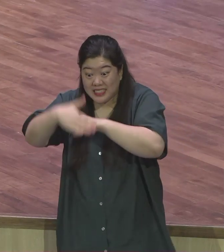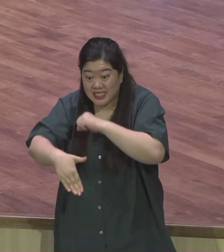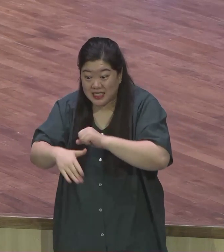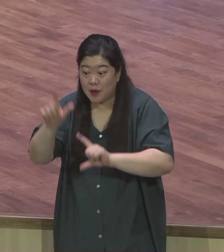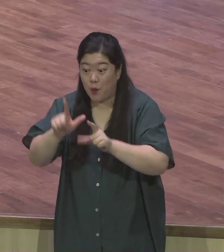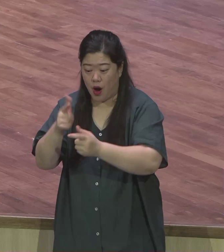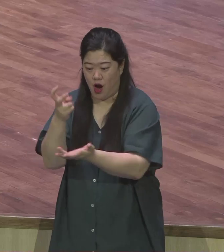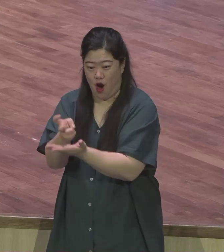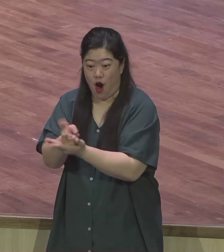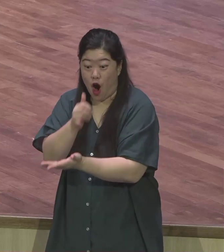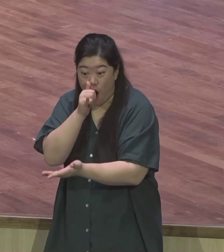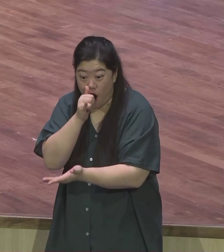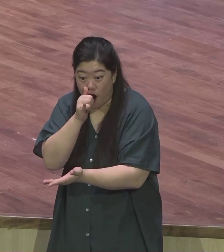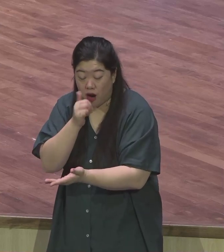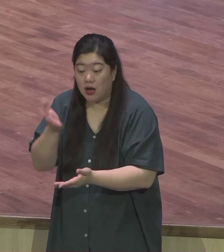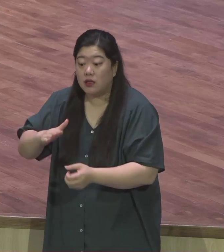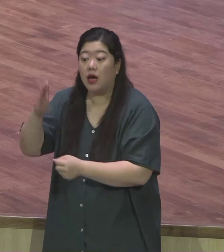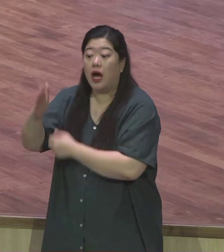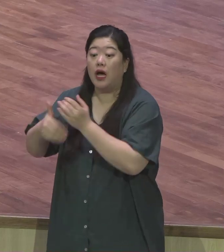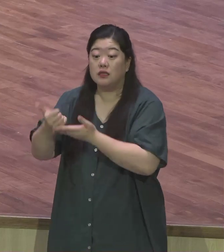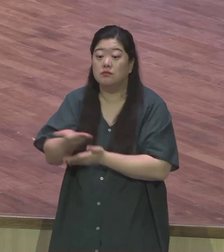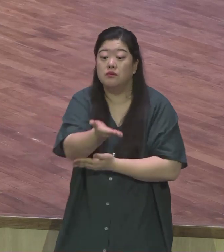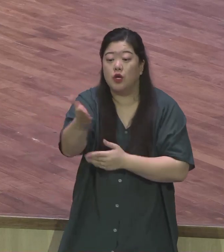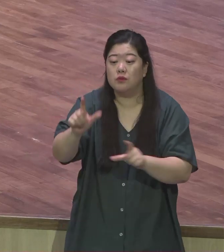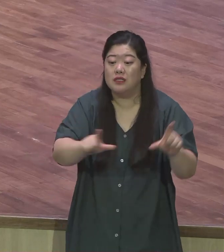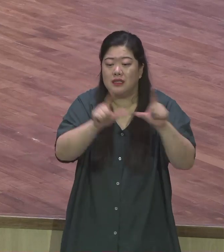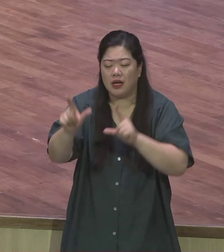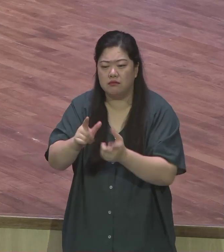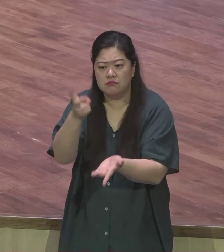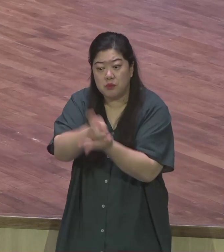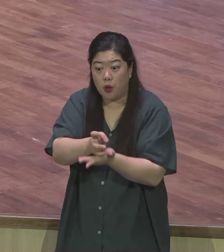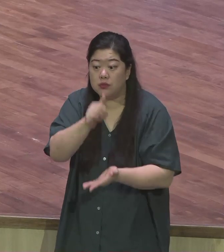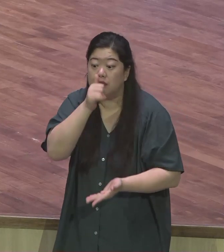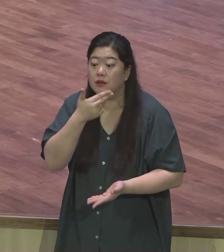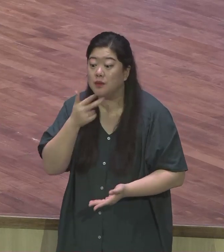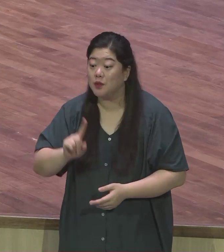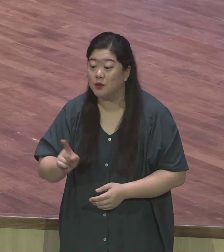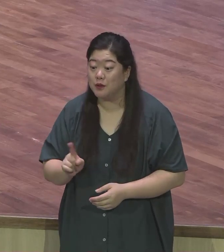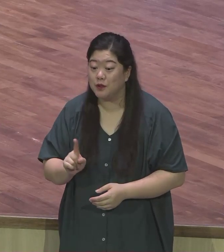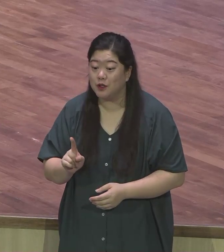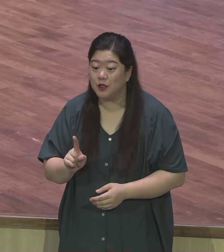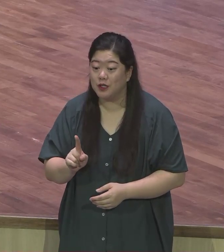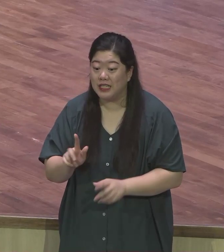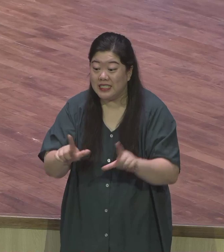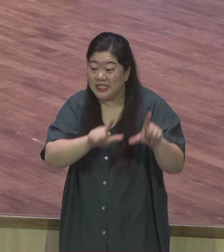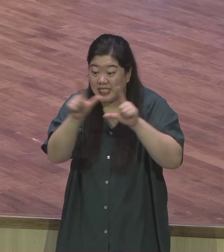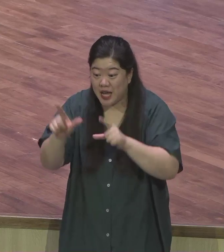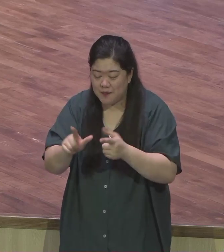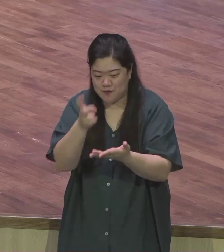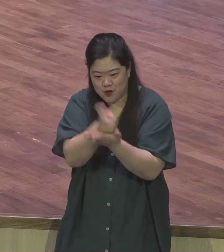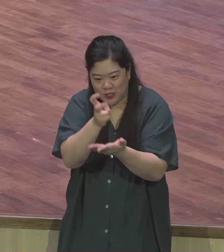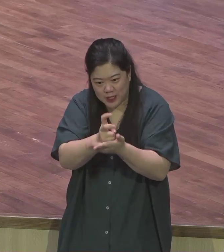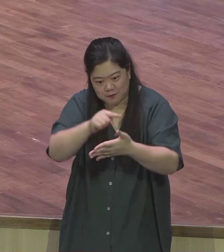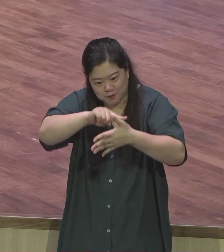우리 인생의 정확한 하나님의 계산법을 가지고 우리 인생의 하나님께서 마스터 플랜 가운데 성사지를 가지고